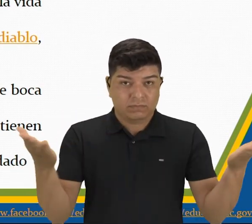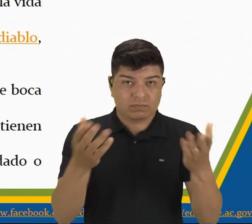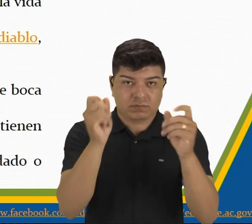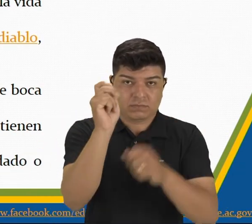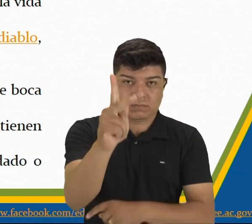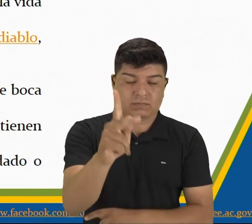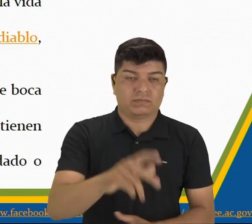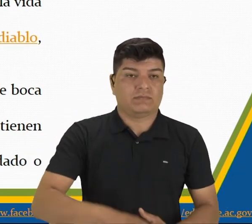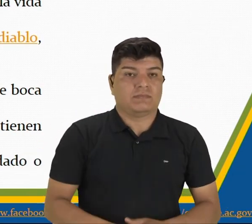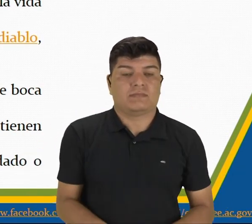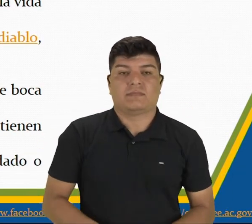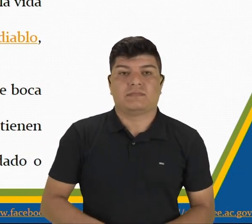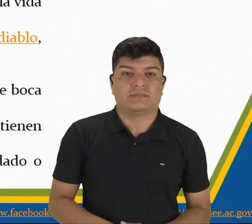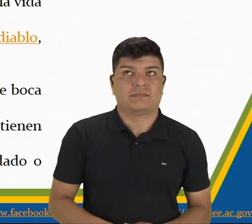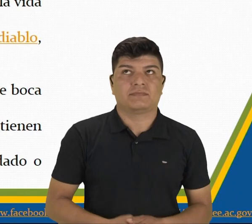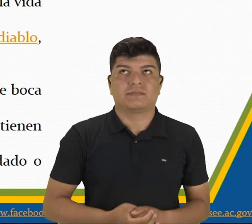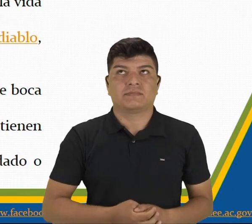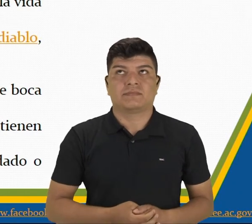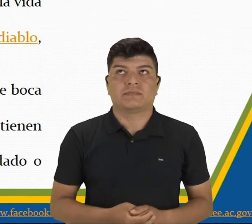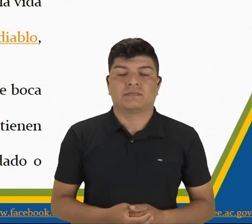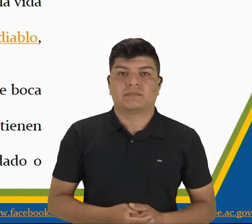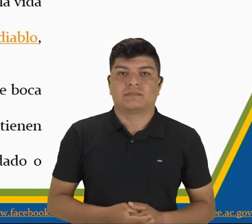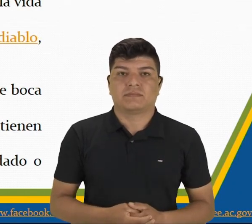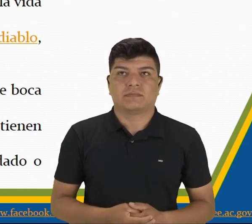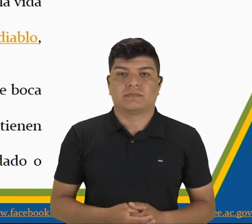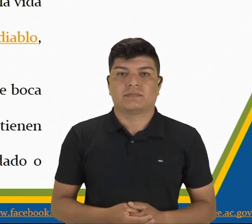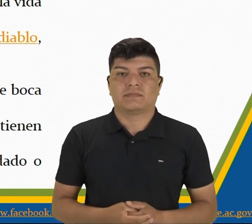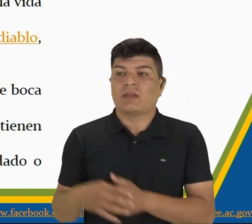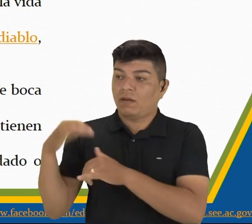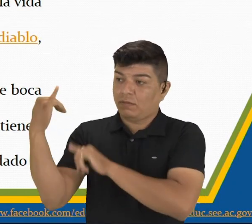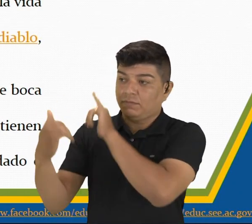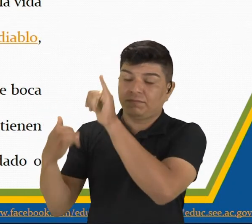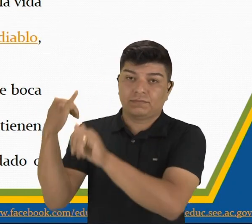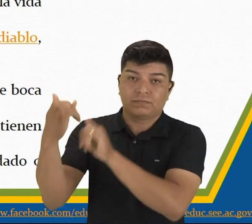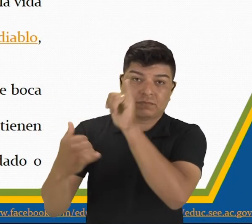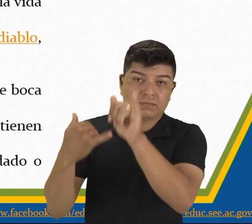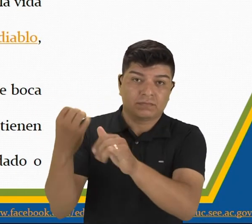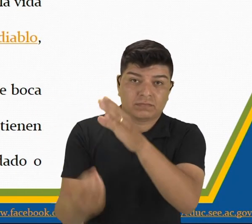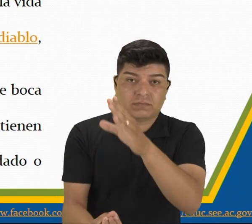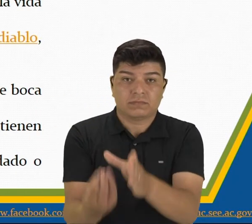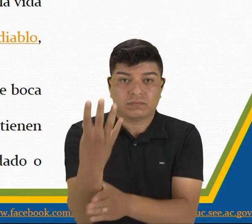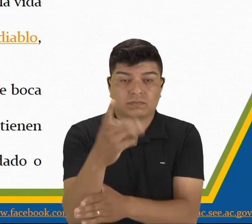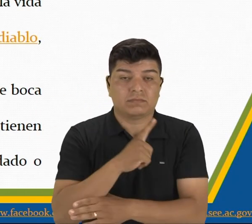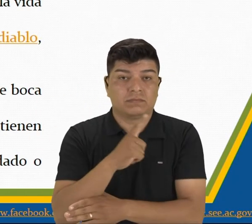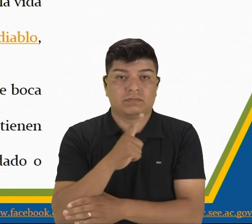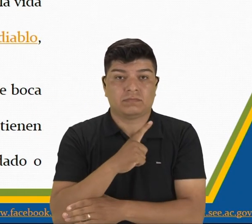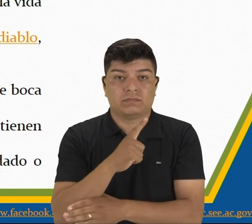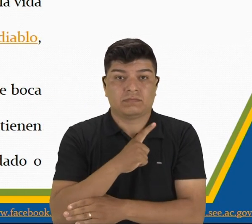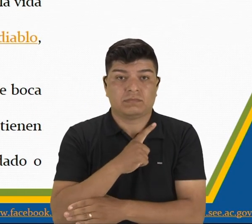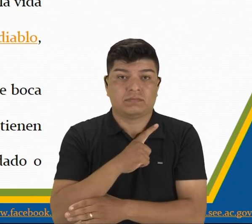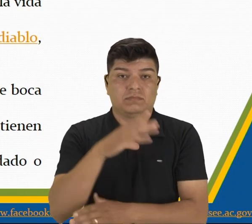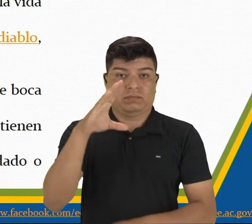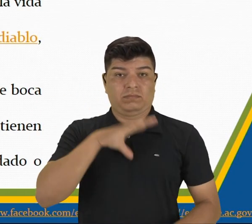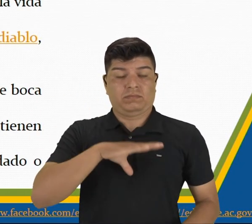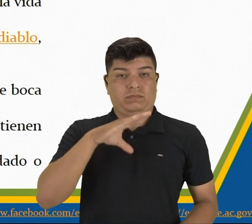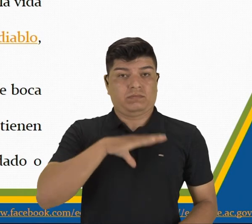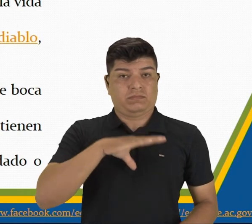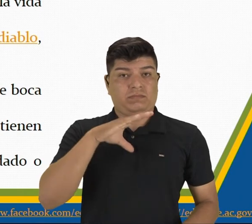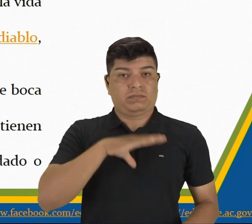¿ok? Las leyendas por su origen, tenemos las leyendas urbanas,